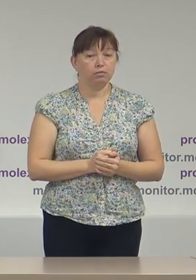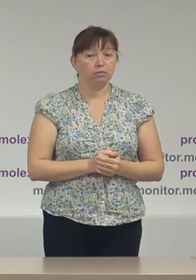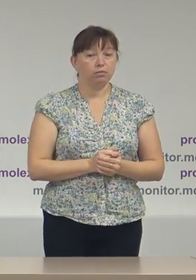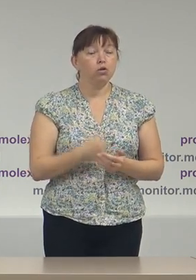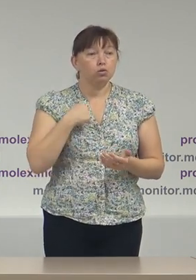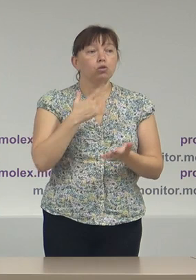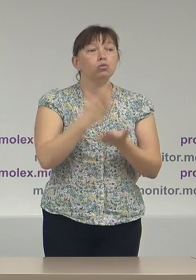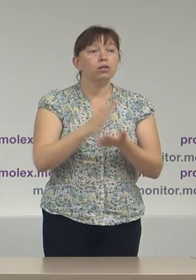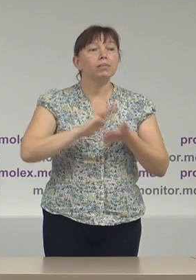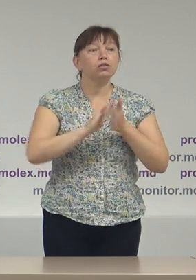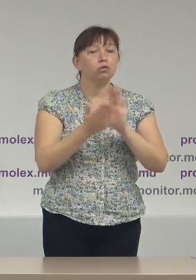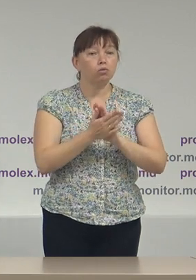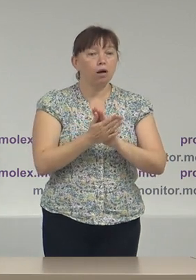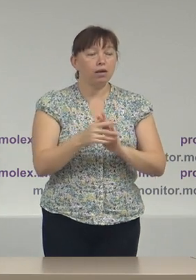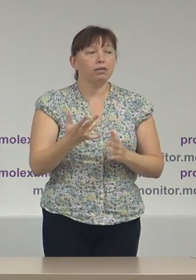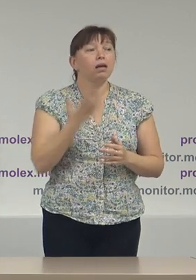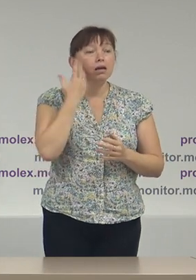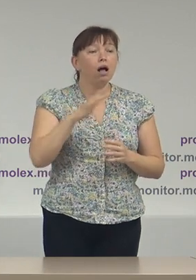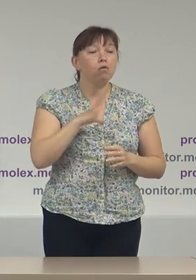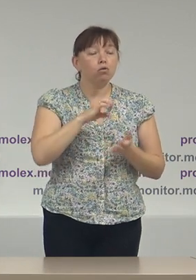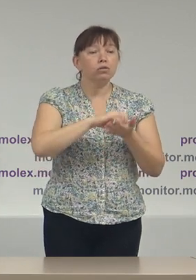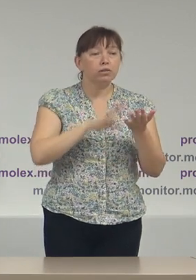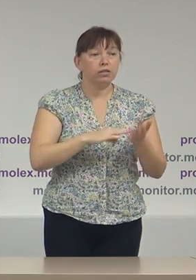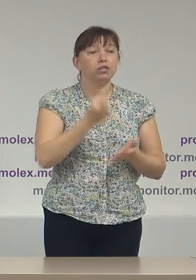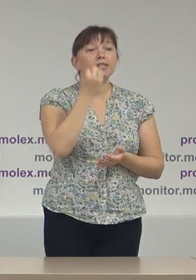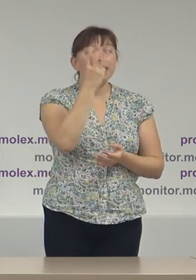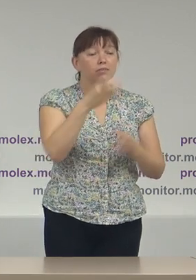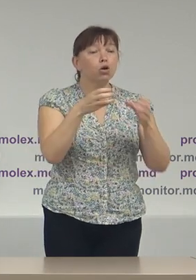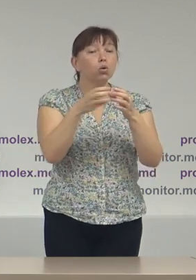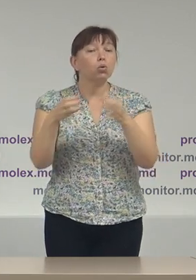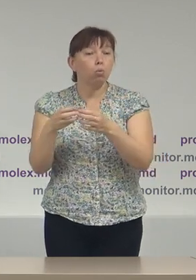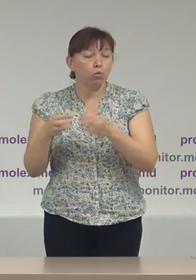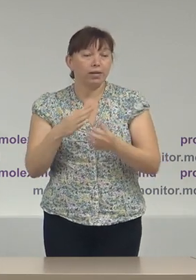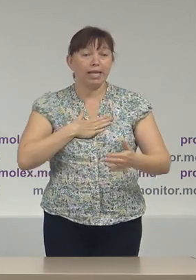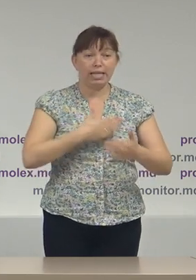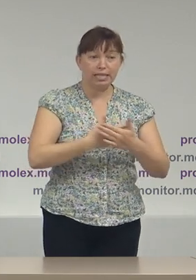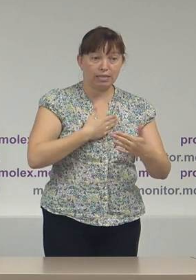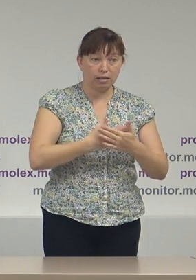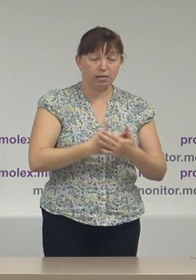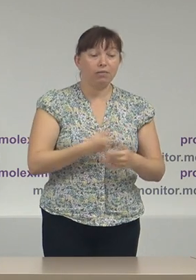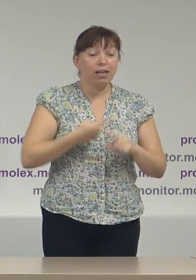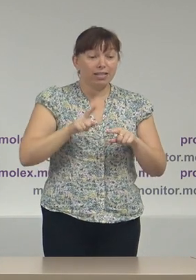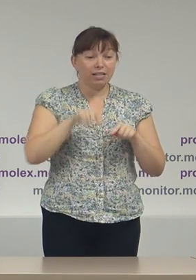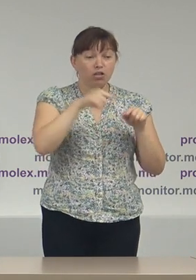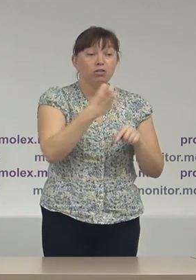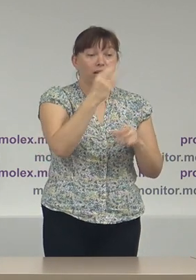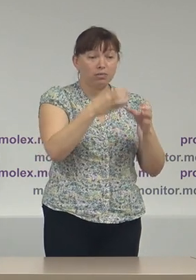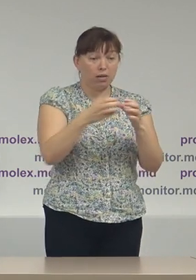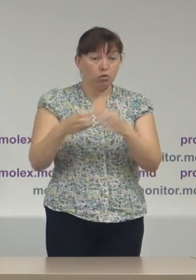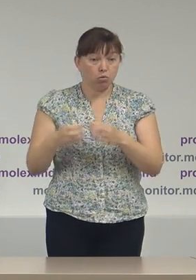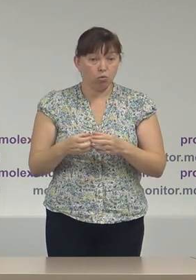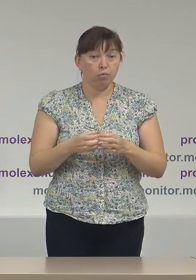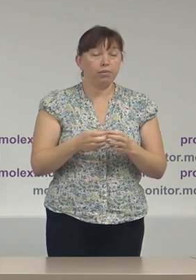suntem în situație în care au fost înregistrate 13 grupuri de inițiativă, din aceste 13 grupuri de